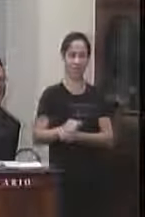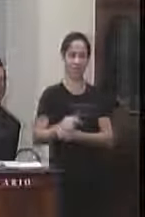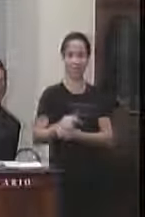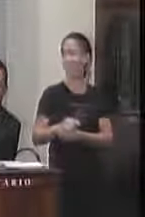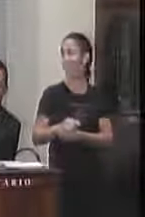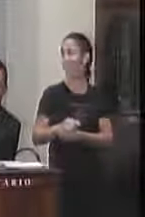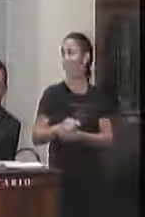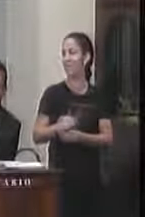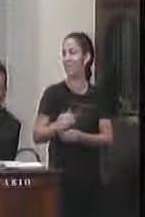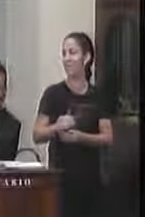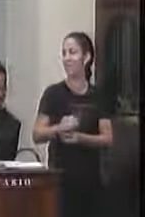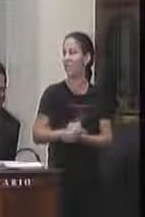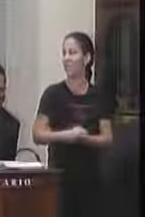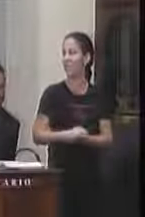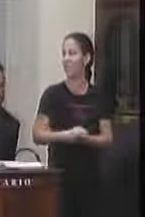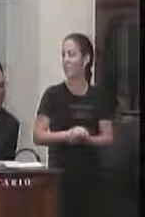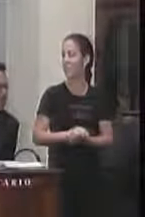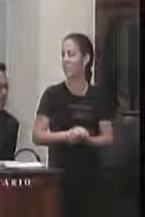Tavares aprova